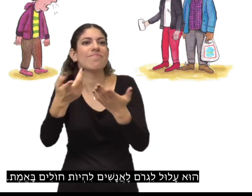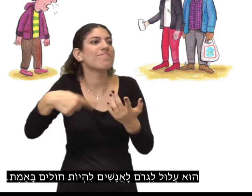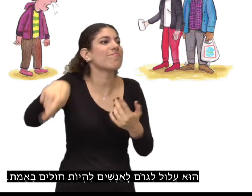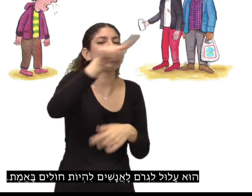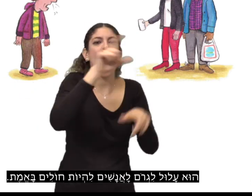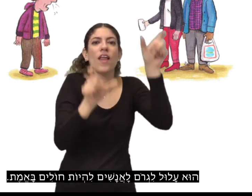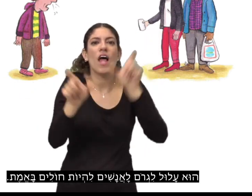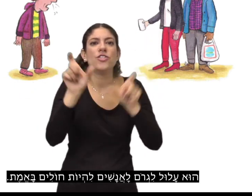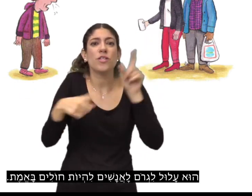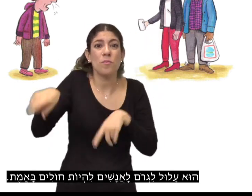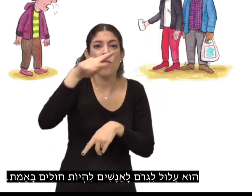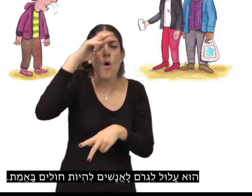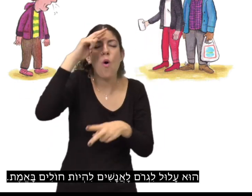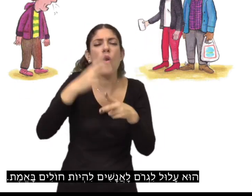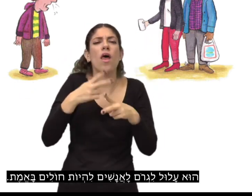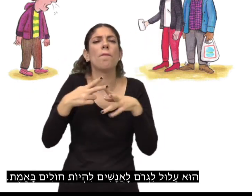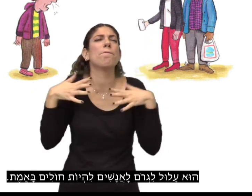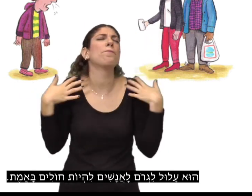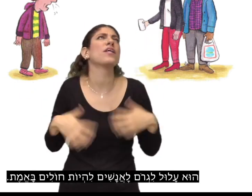עלול לגרום לאנשים להיות חולים באמת.